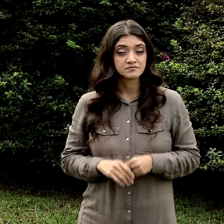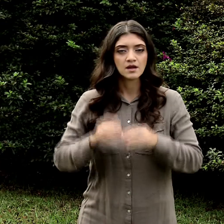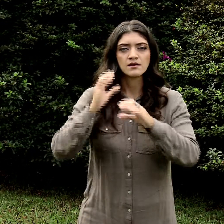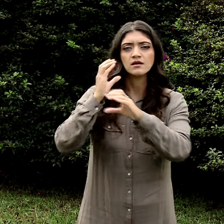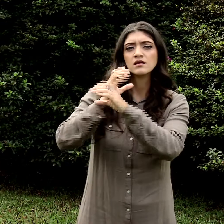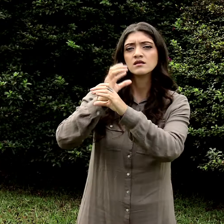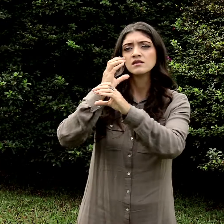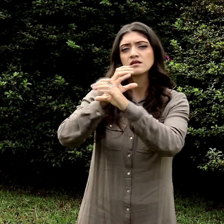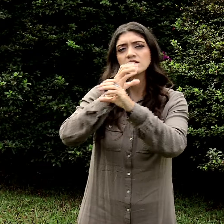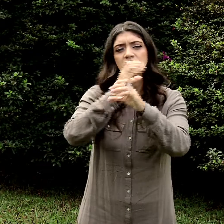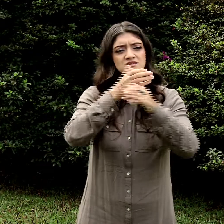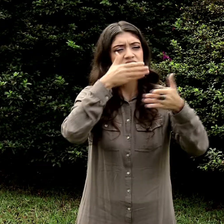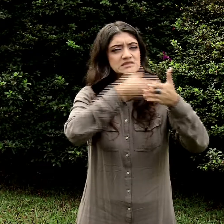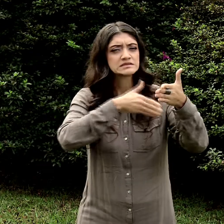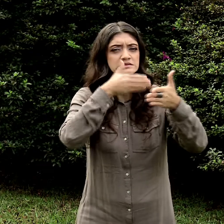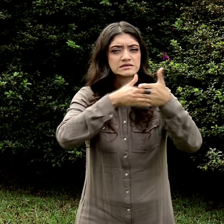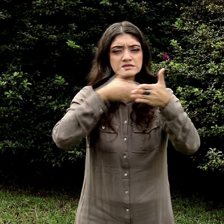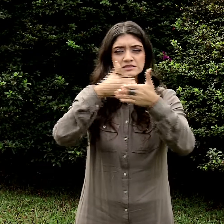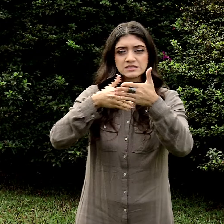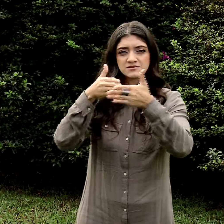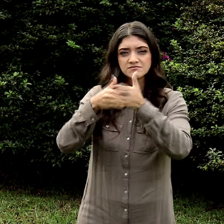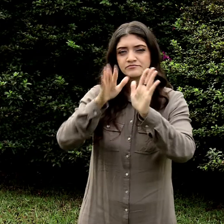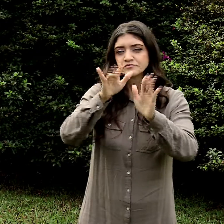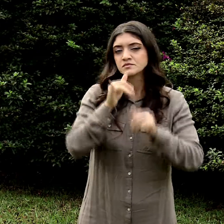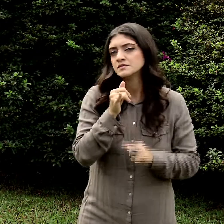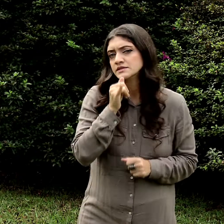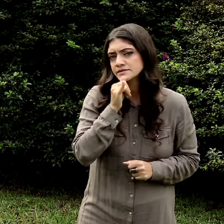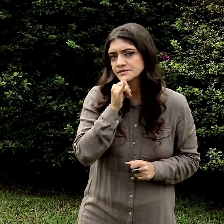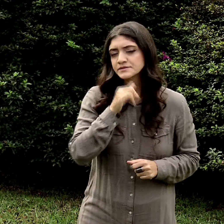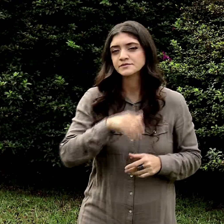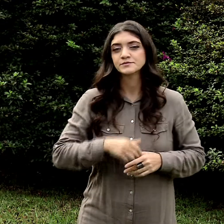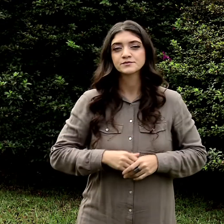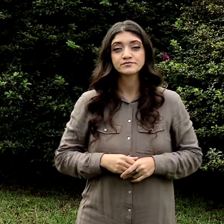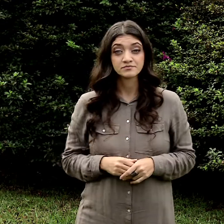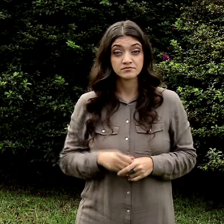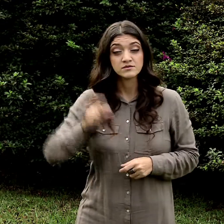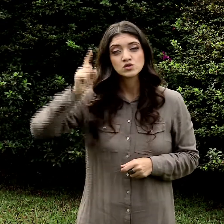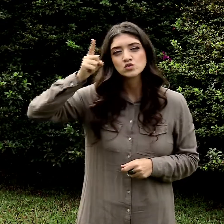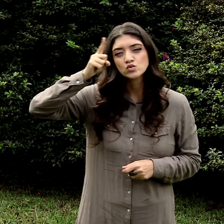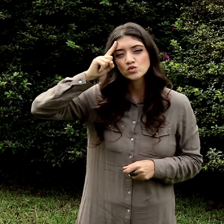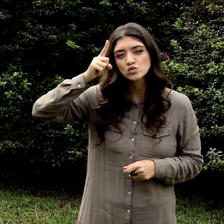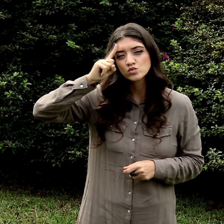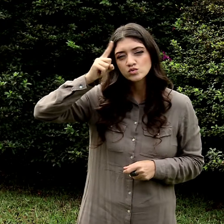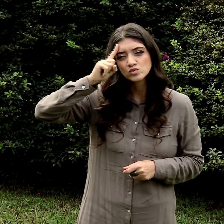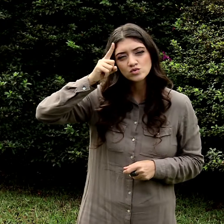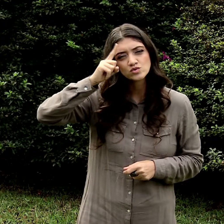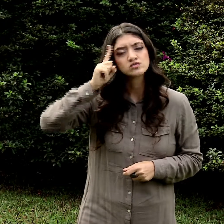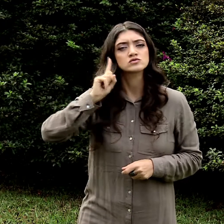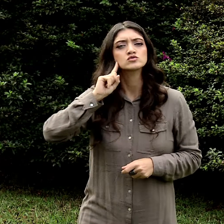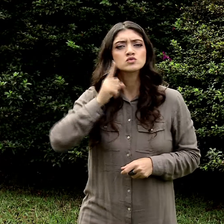dificultam e inviabilizam o seu atendimento nos serviços públicos em seu cotidiano.